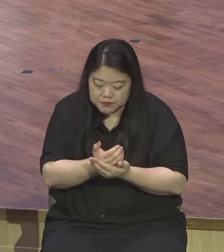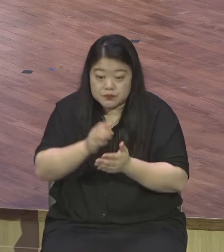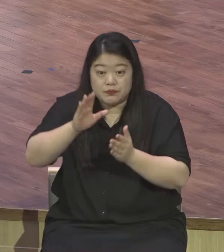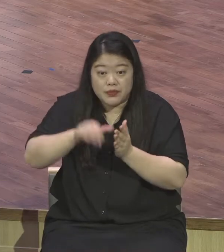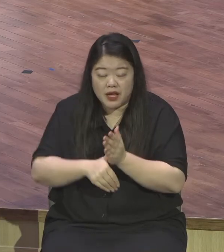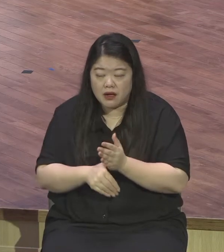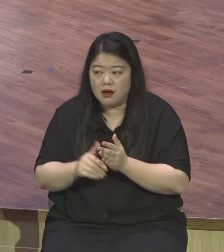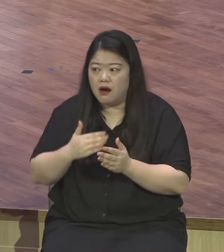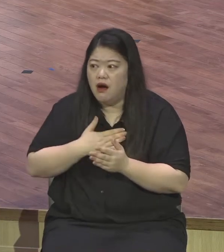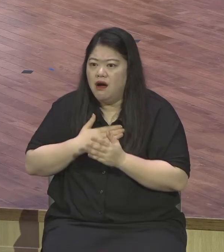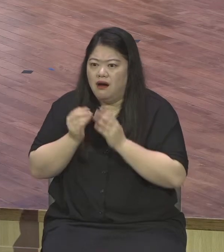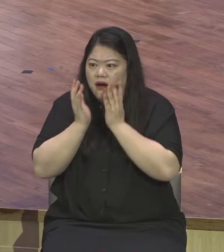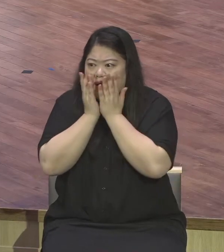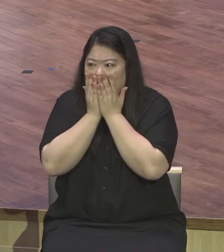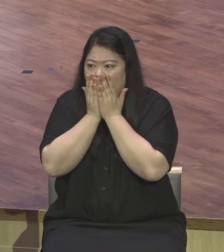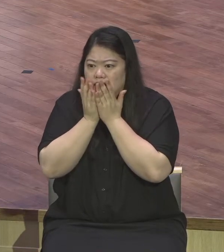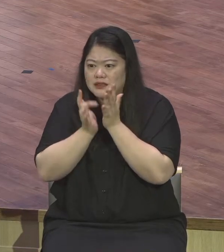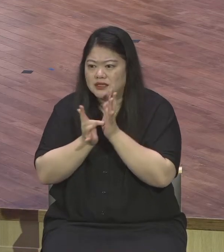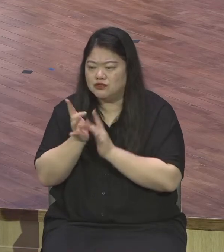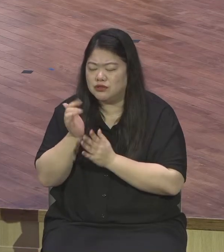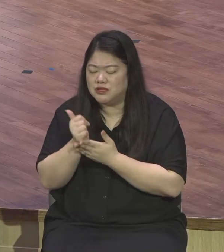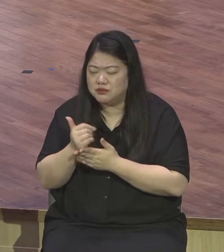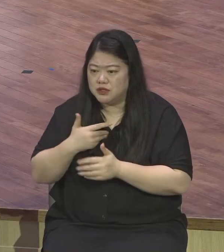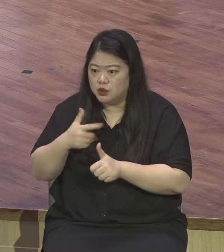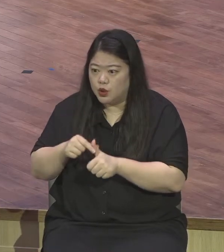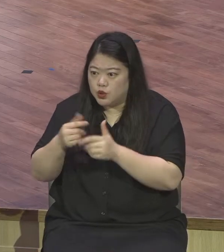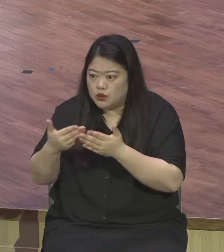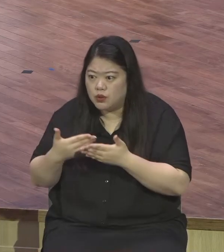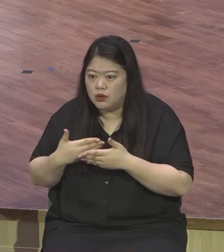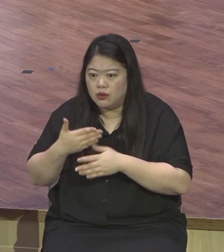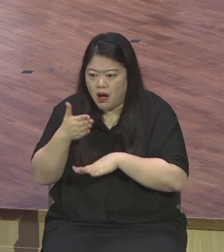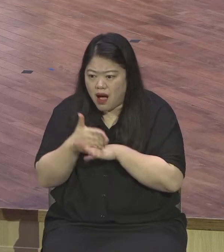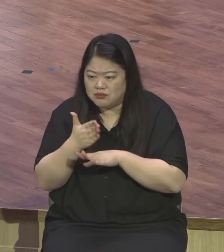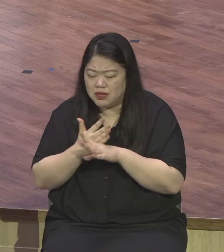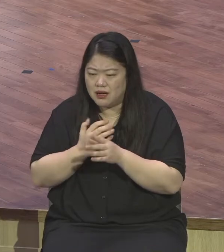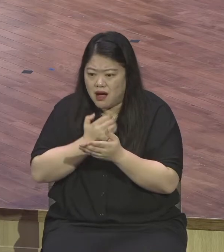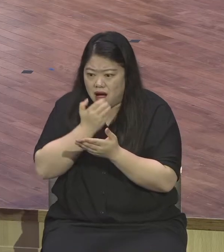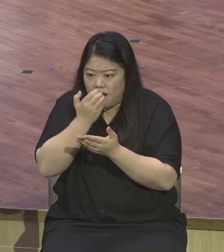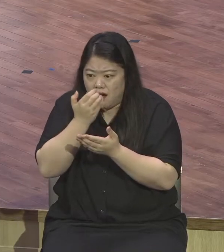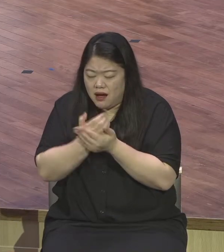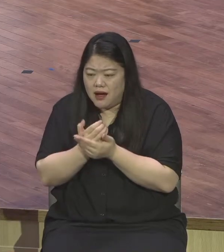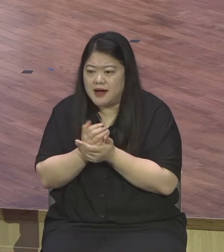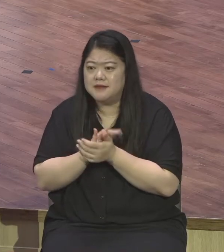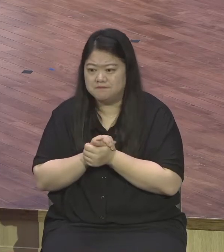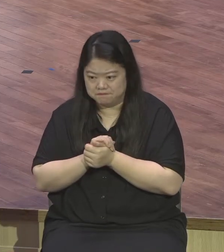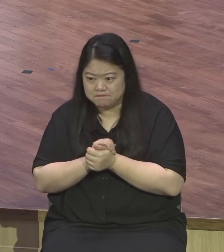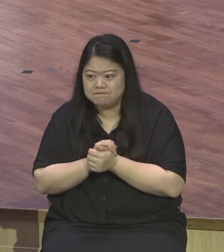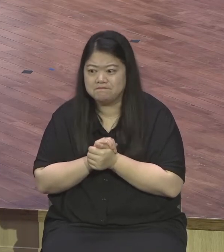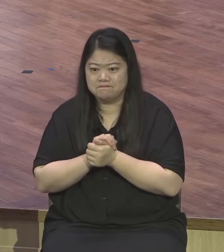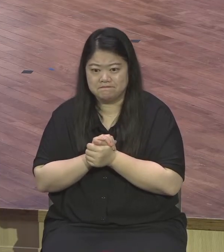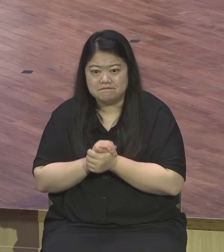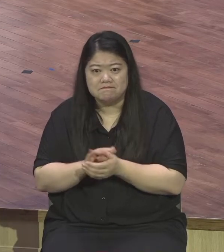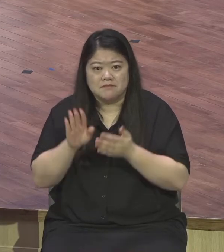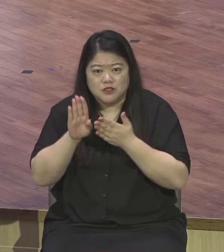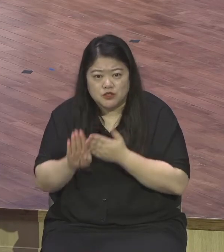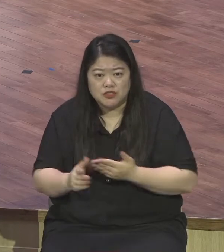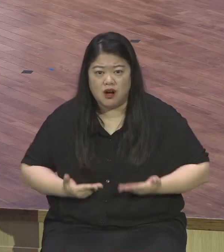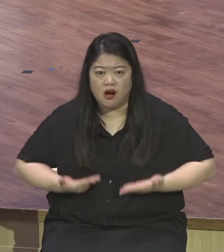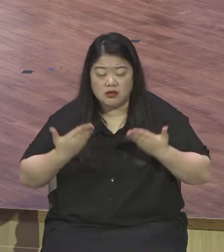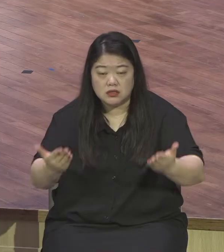또 생명을 살릴 헌신을 할 수 있다 이 일에 오린 집중할 수 있다는 얘기입니다 제일 중요한 건 내가 영적